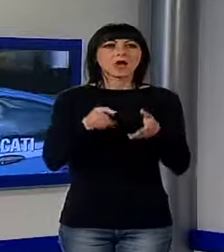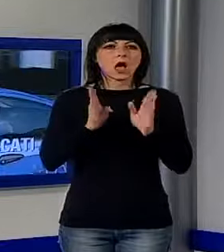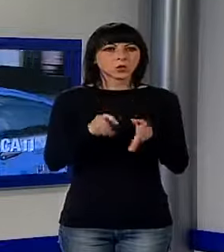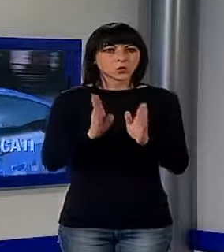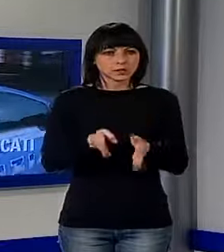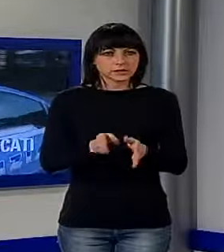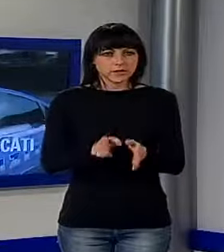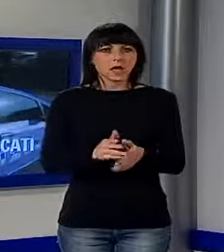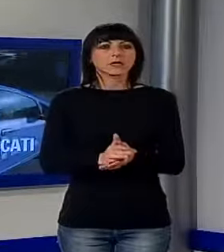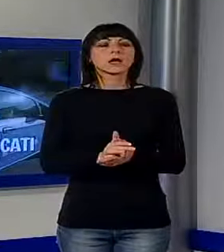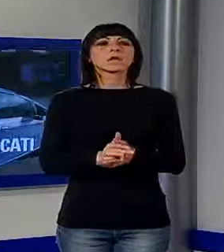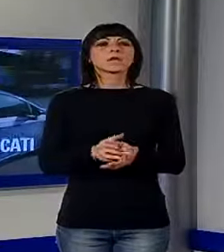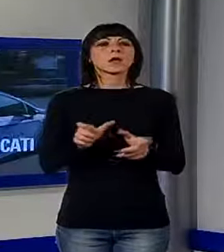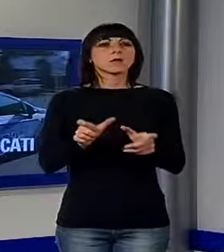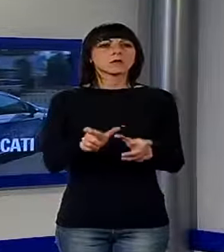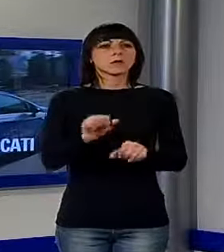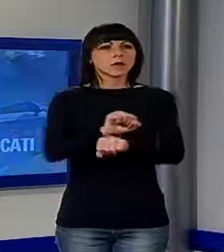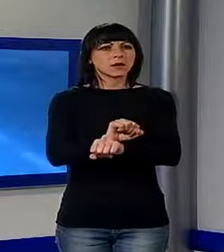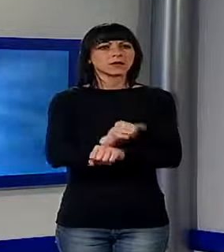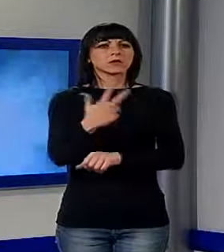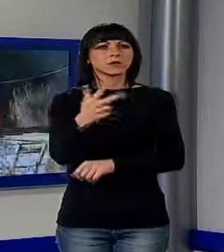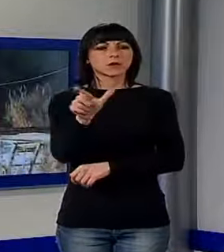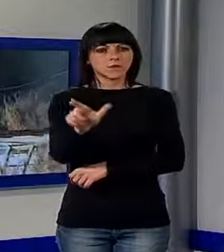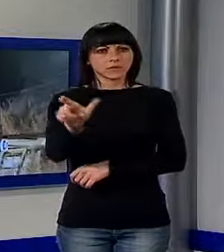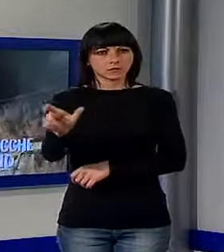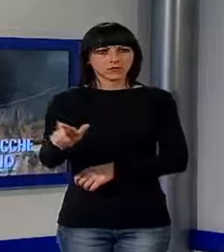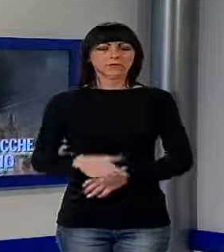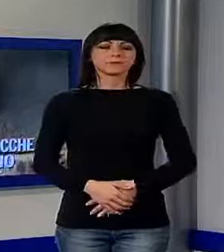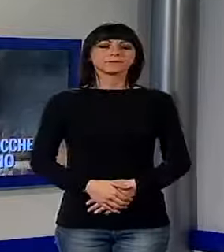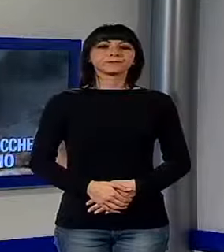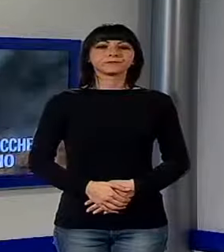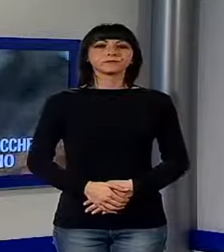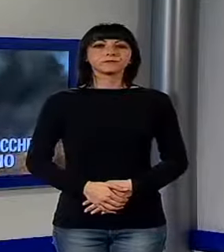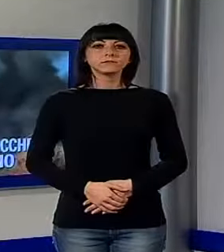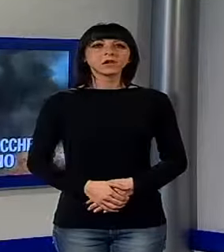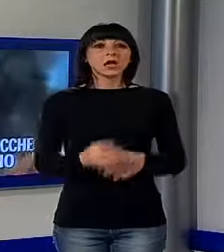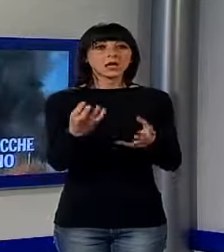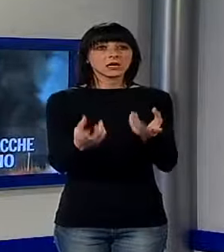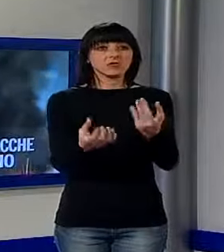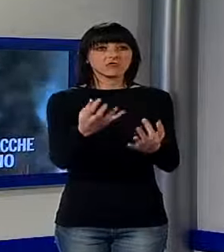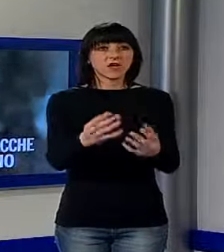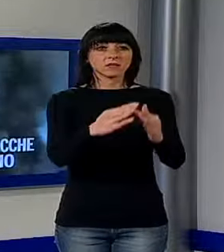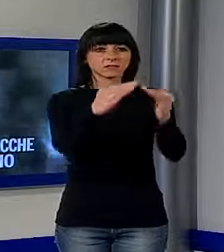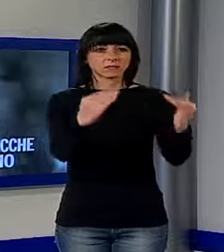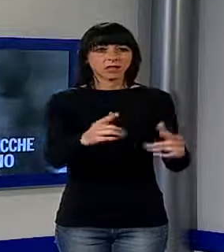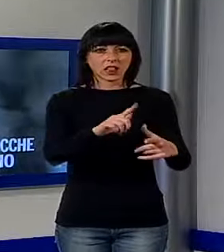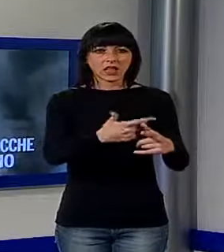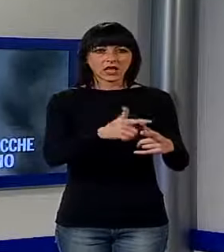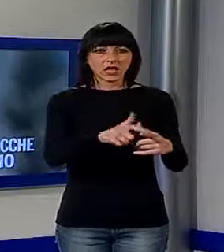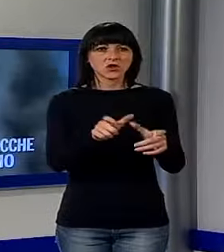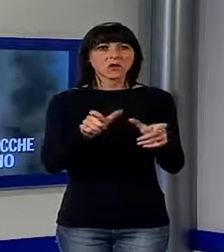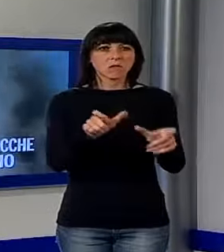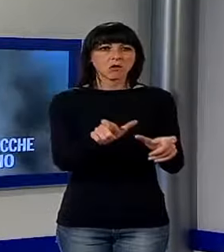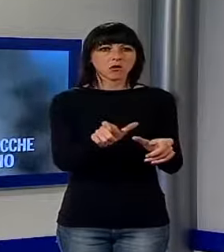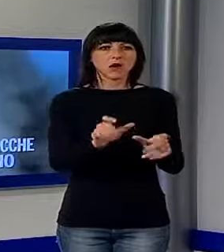la filiale di Sant'Anna della Banca del Monte. Incendio alle baracche, fermato un uomo bloccato dalla polizia, un marocchino accusato